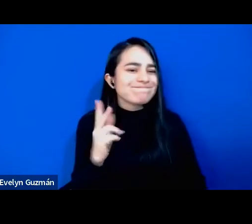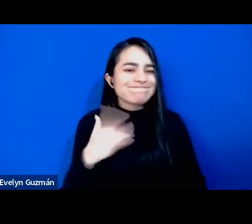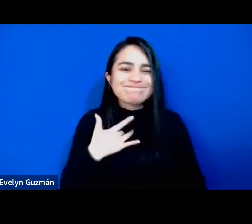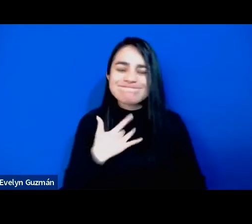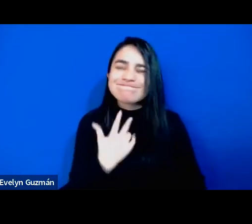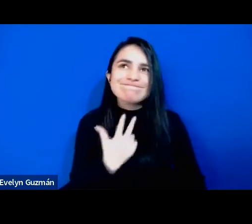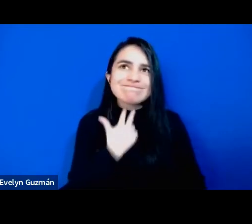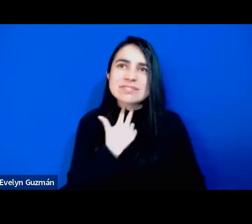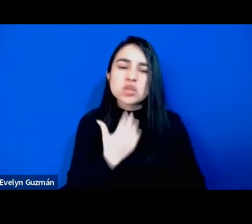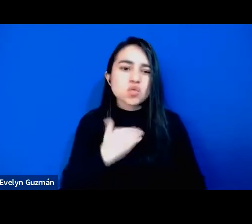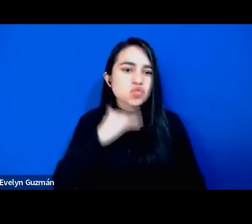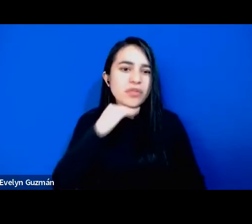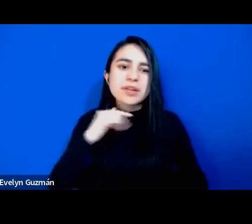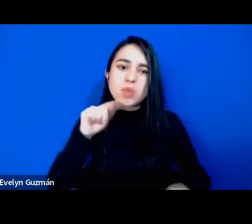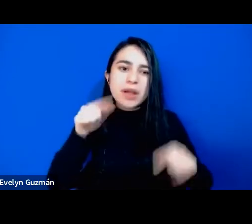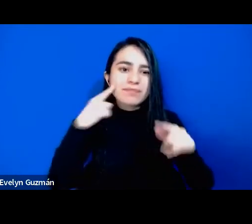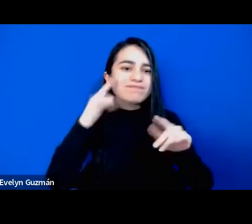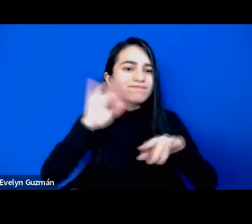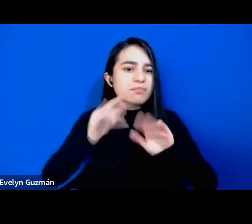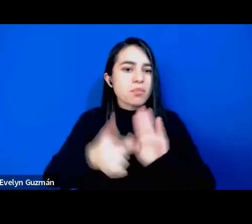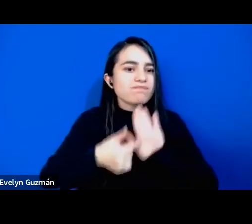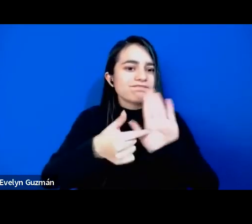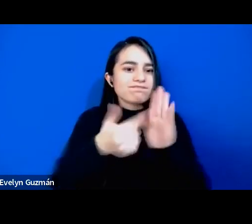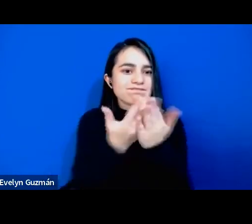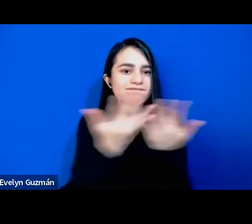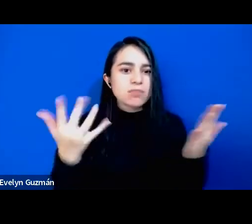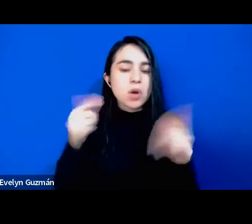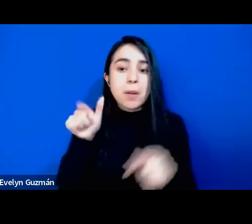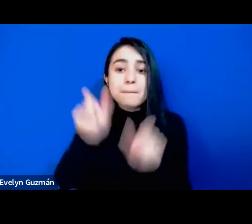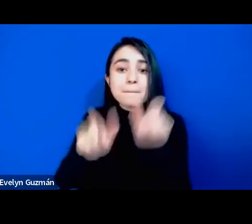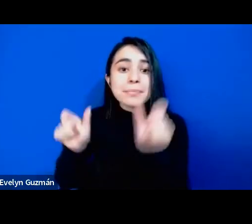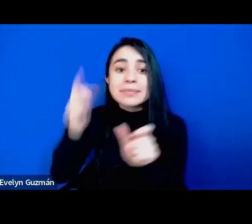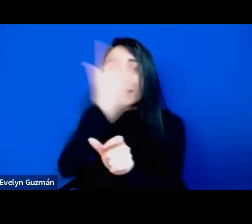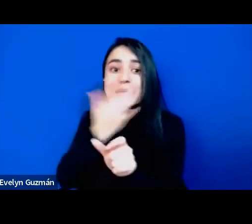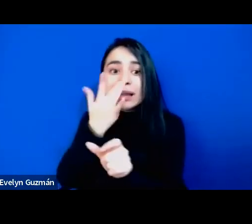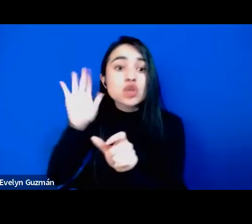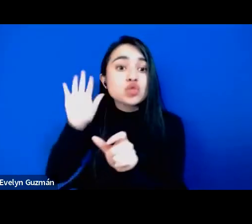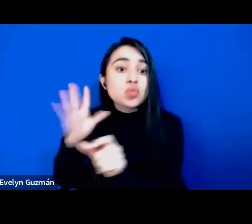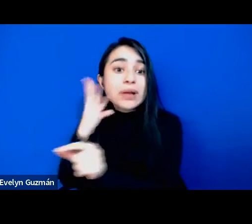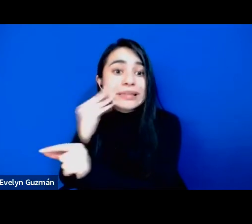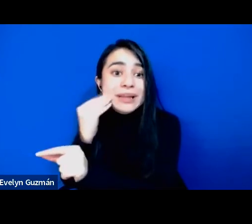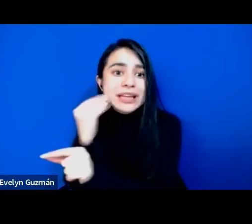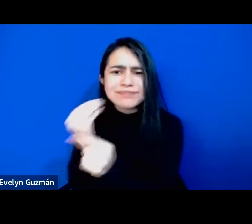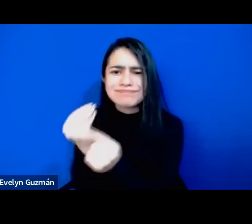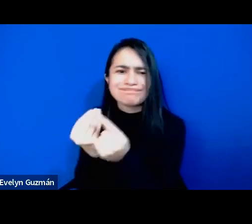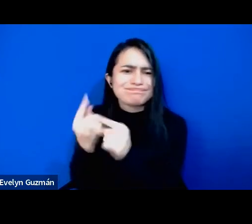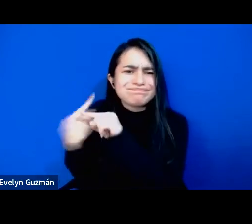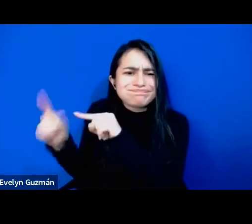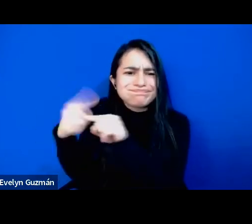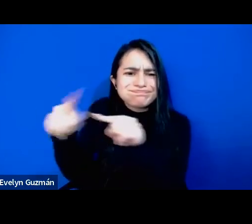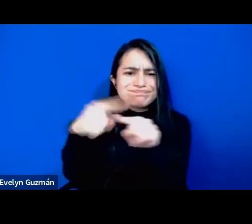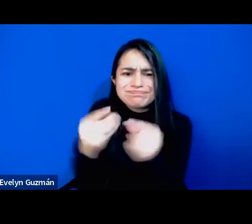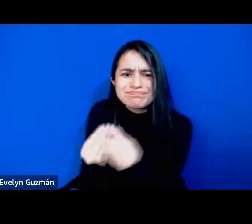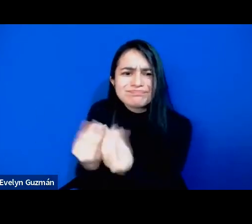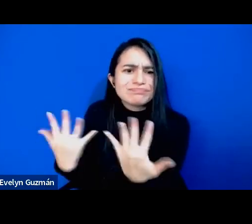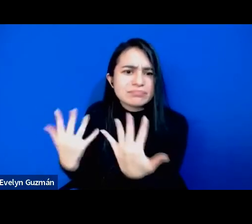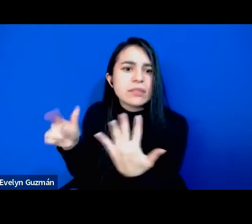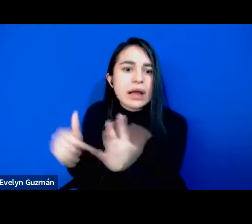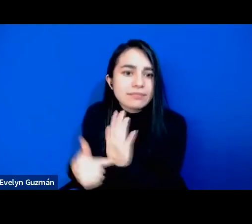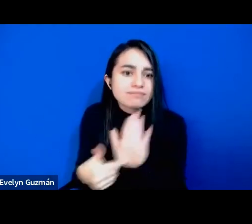mostrar la multiplicidad de las experiencias de las personas negras pues que siempre se ven como una